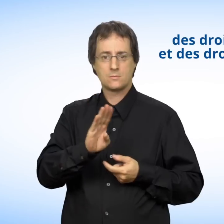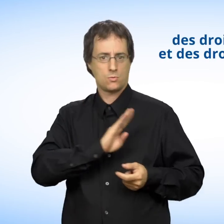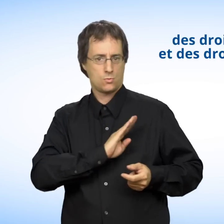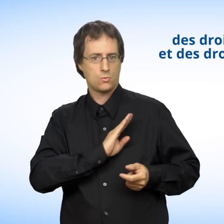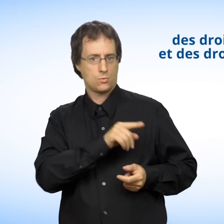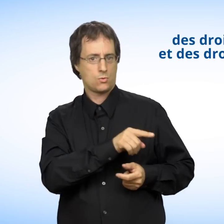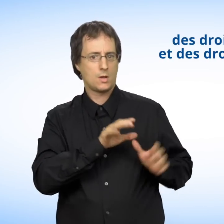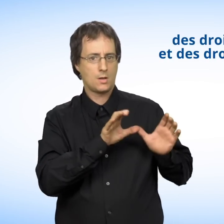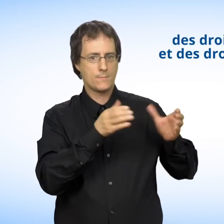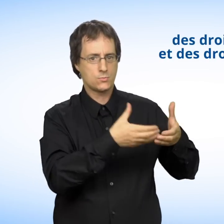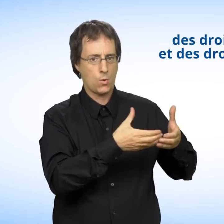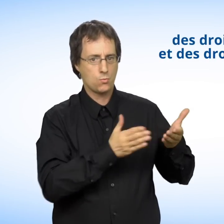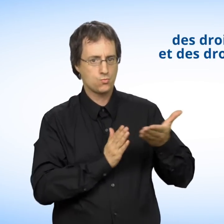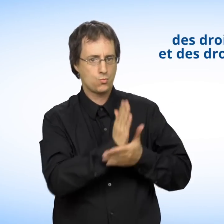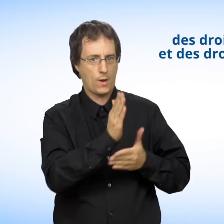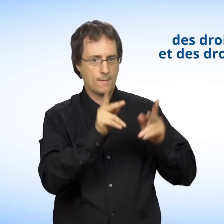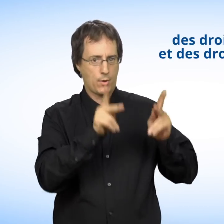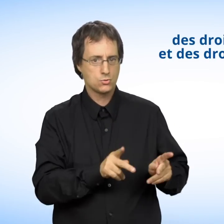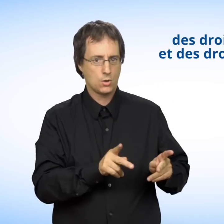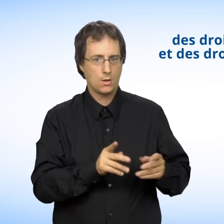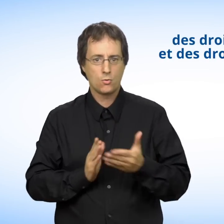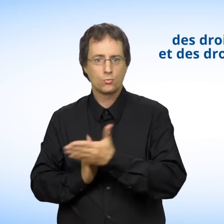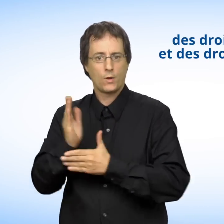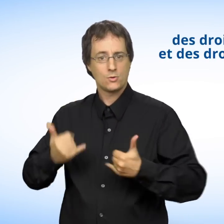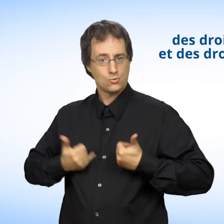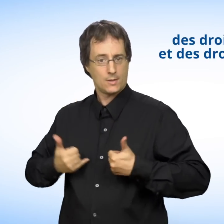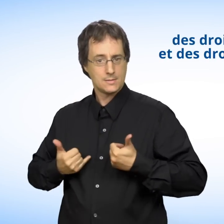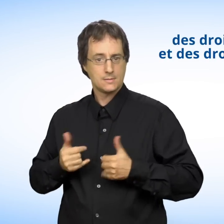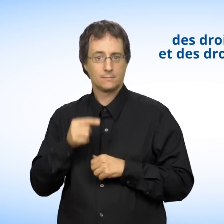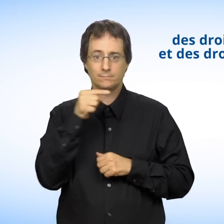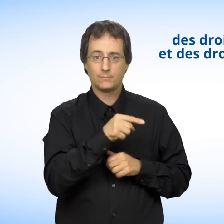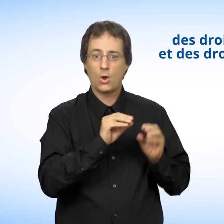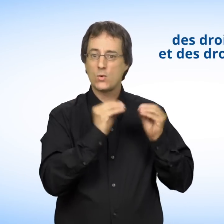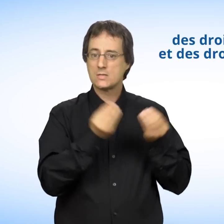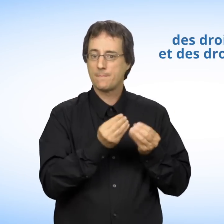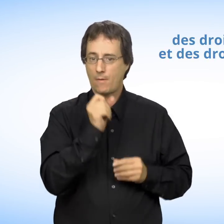personne et des droits de la jeunesse est un organisme indépendant qui existe depuis 1976.